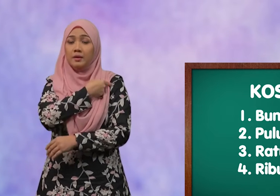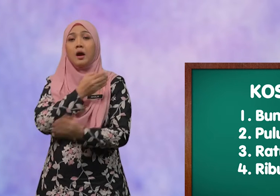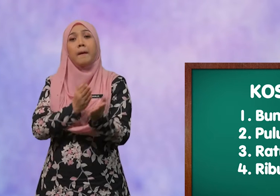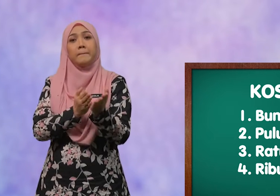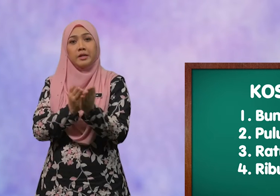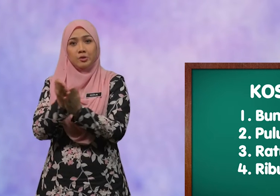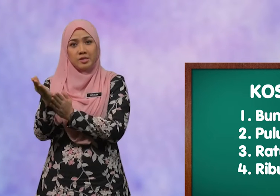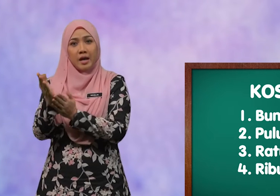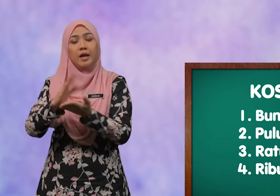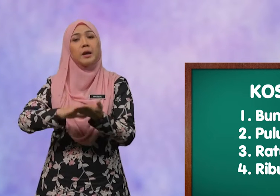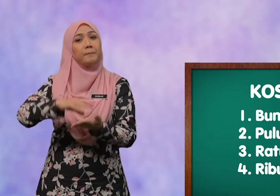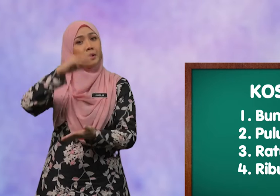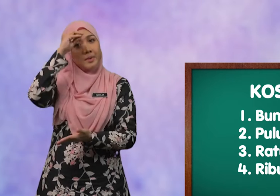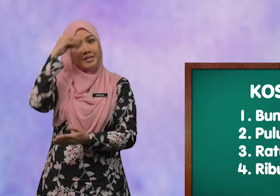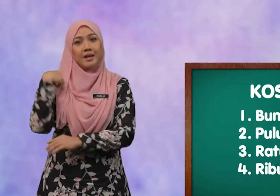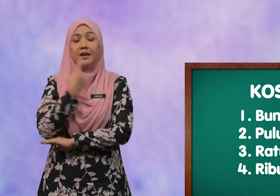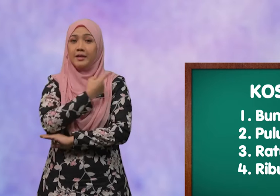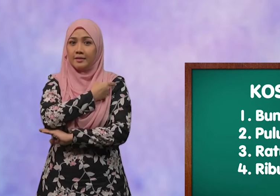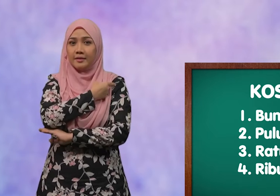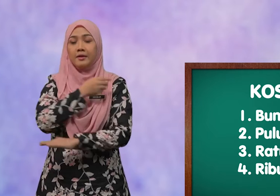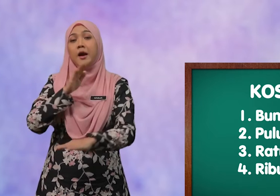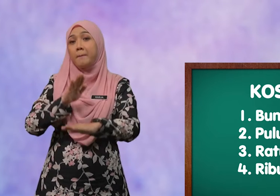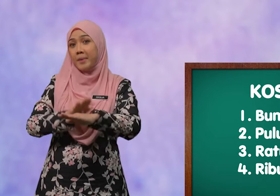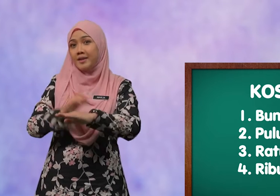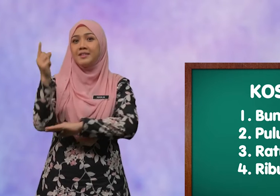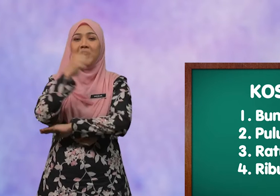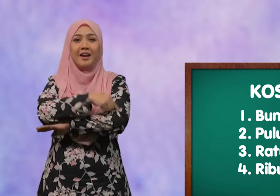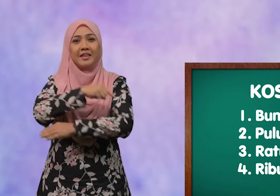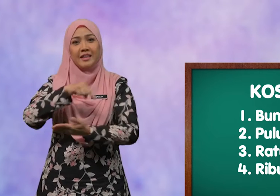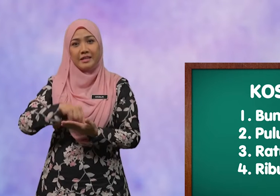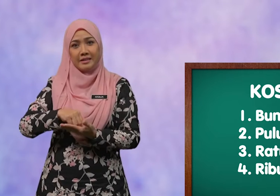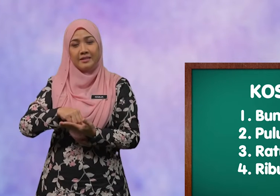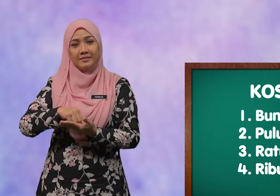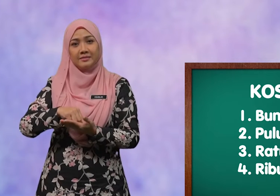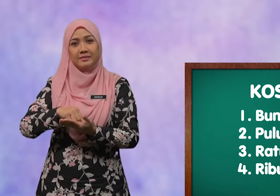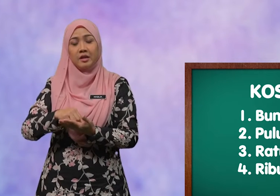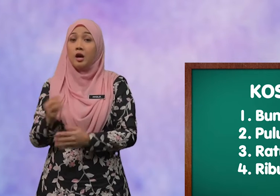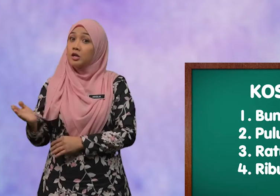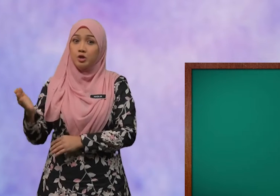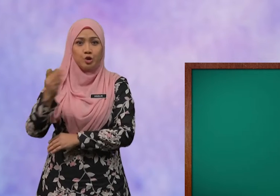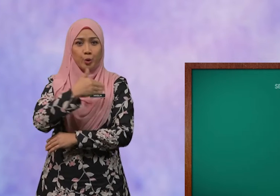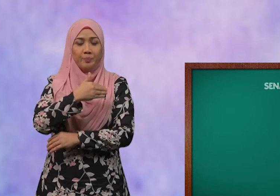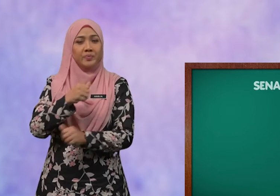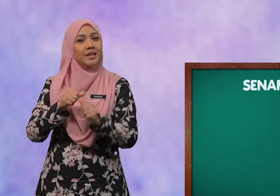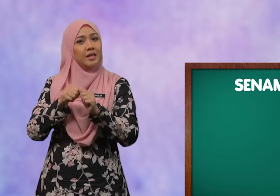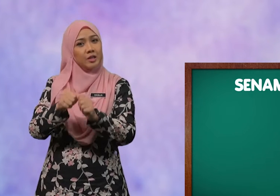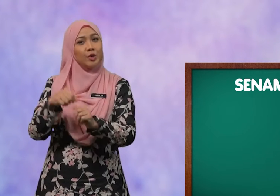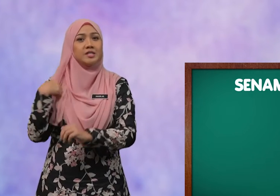meneruskan pembelajaran kita pada hari ini Jom ikut